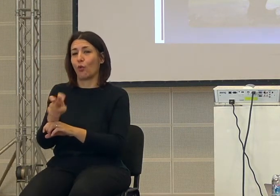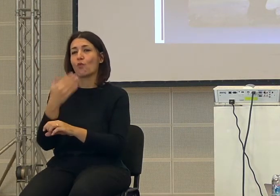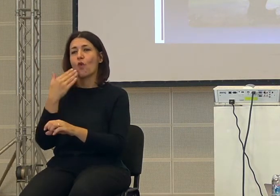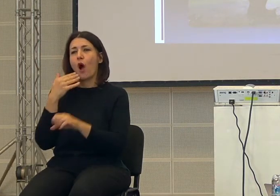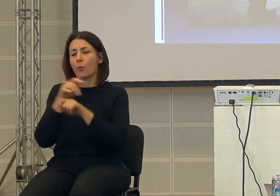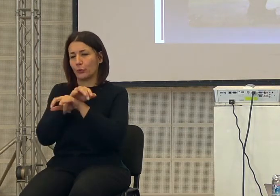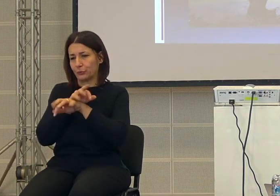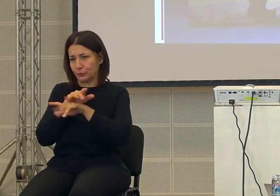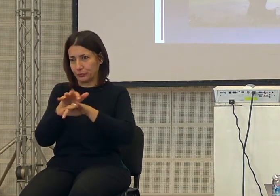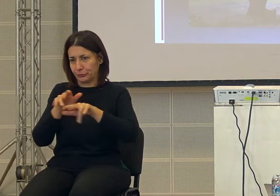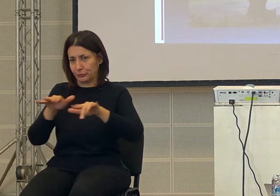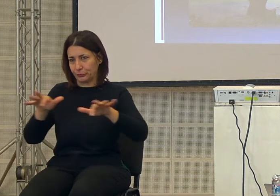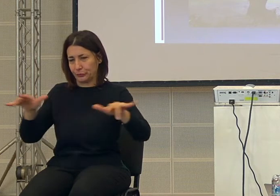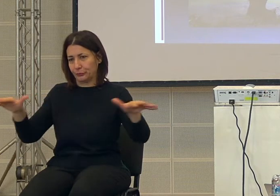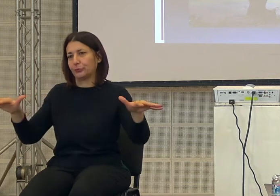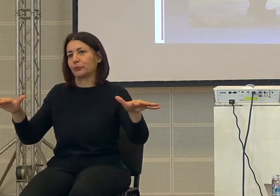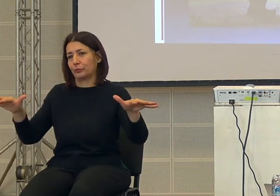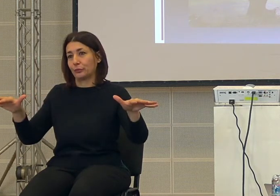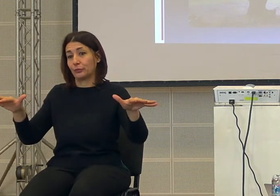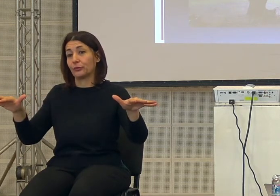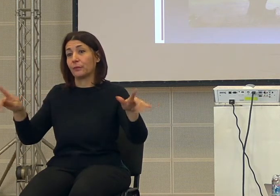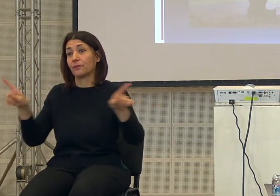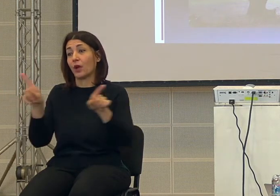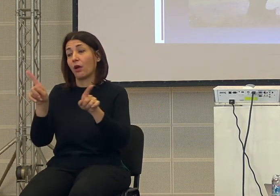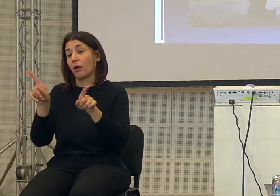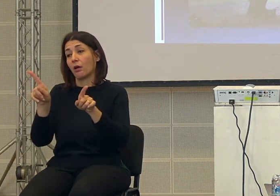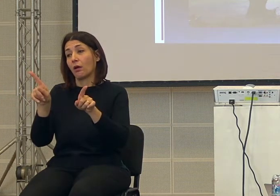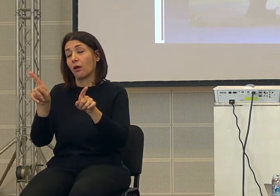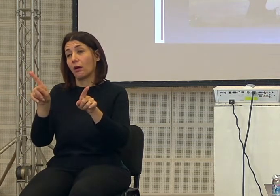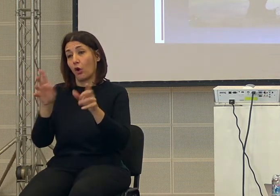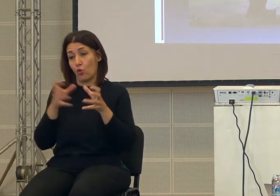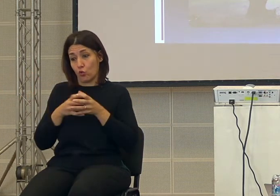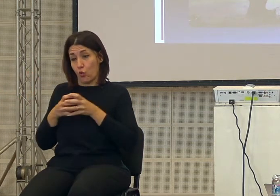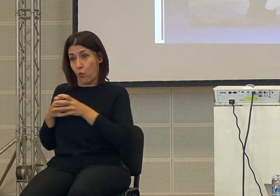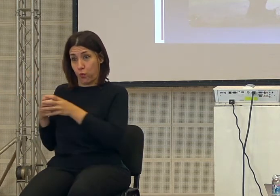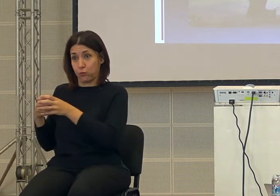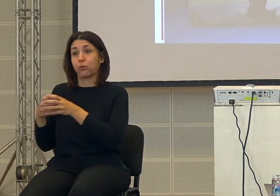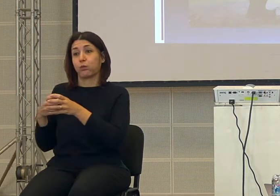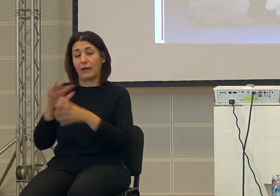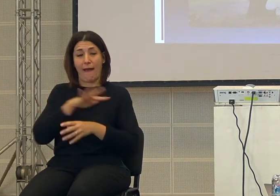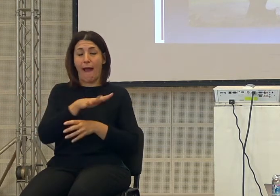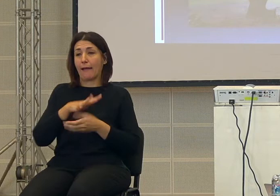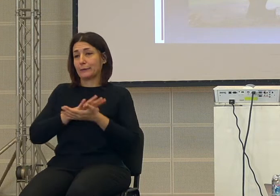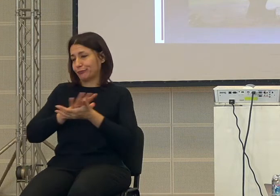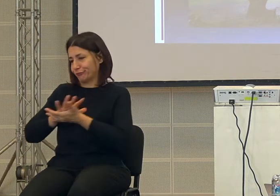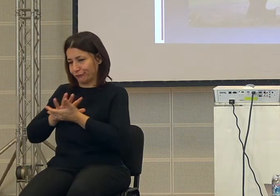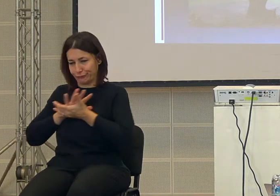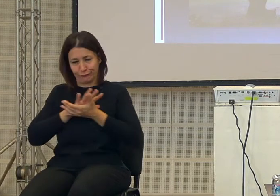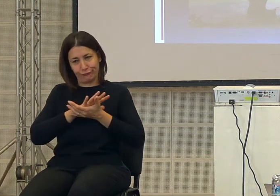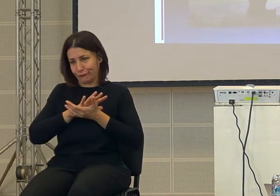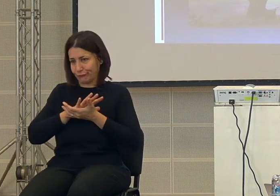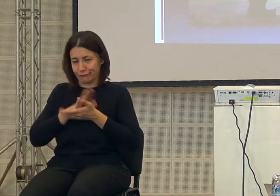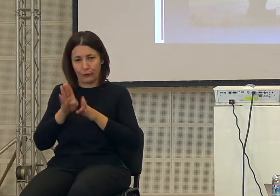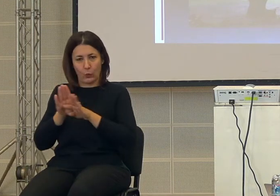dappertutto e non solo elimina le altre specie umane, ma